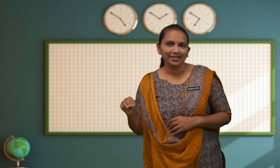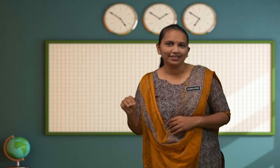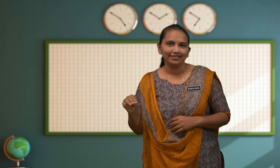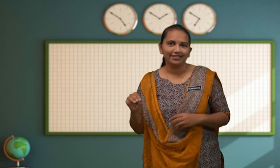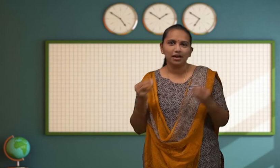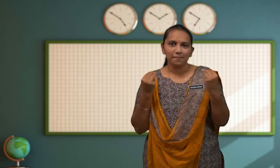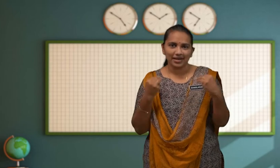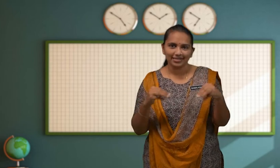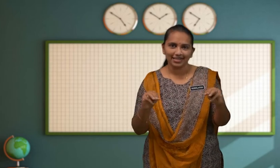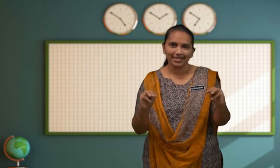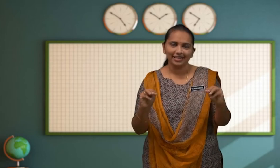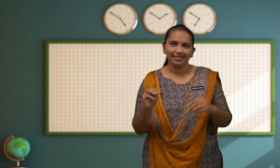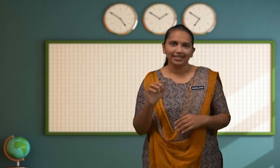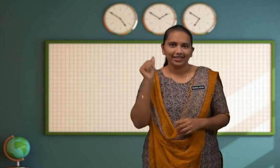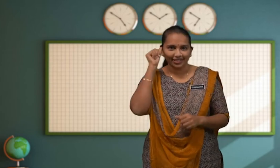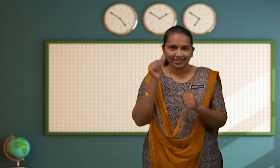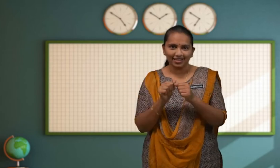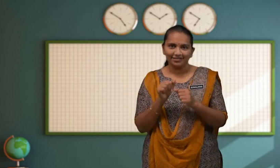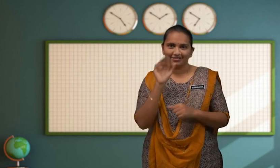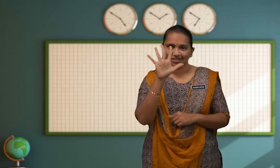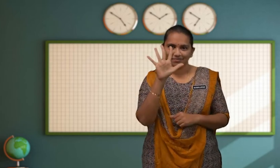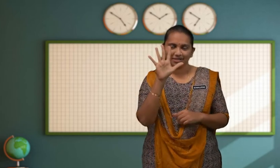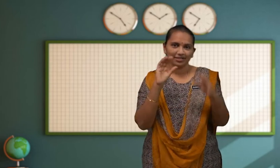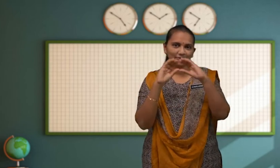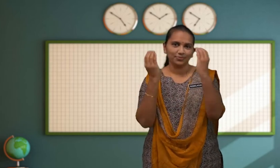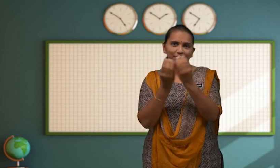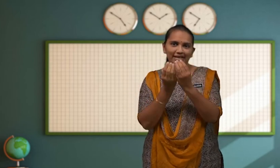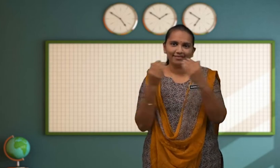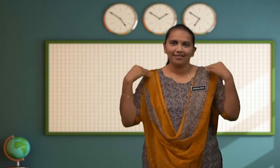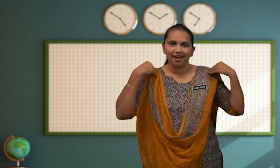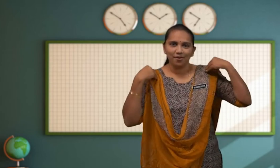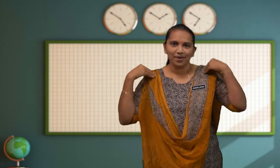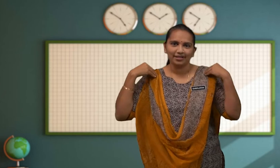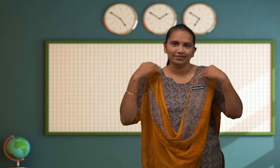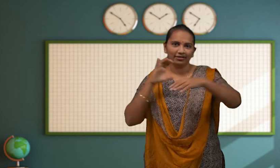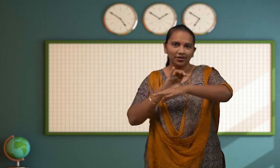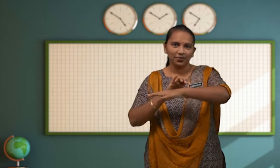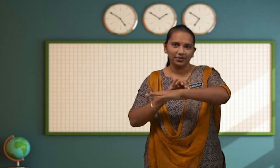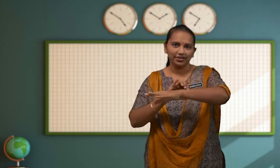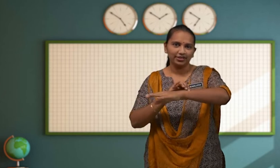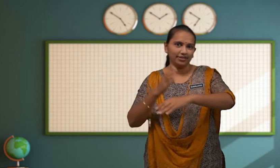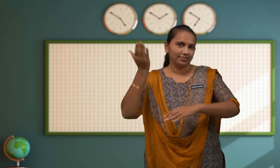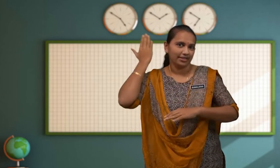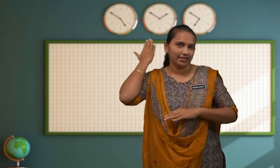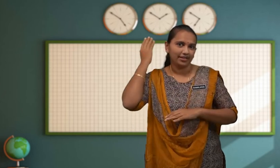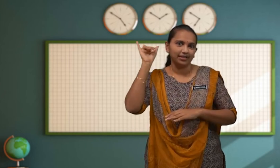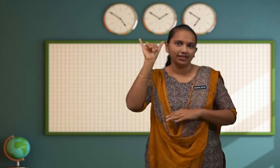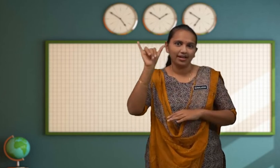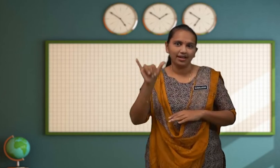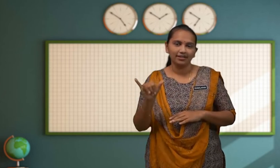-murid Masih Ingat Lima Kumpulan Haiwan Wertebrata Yang